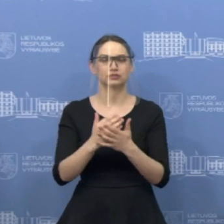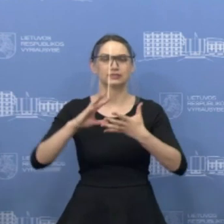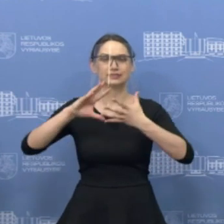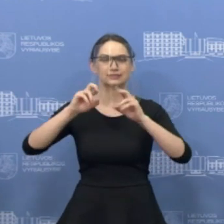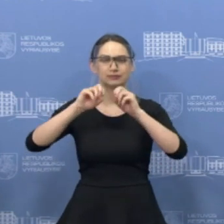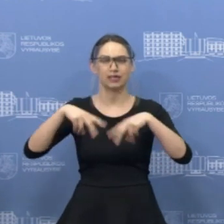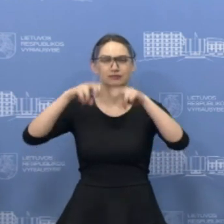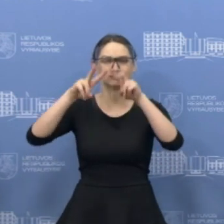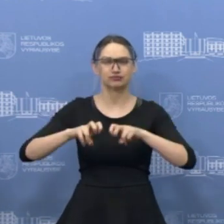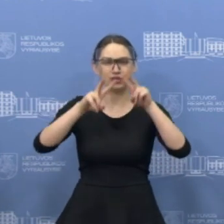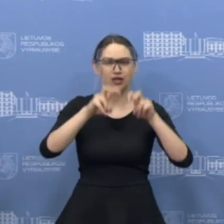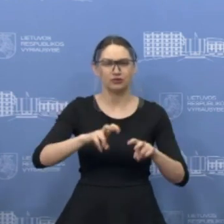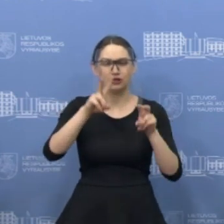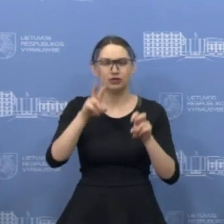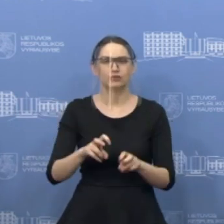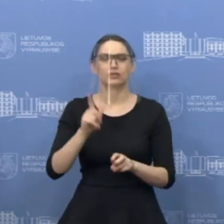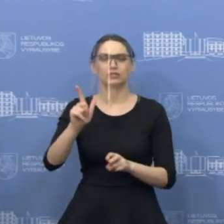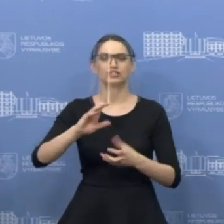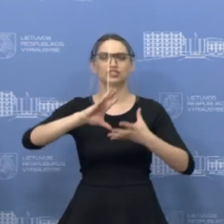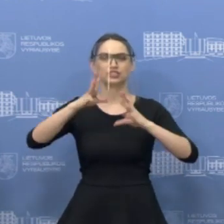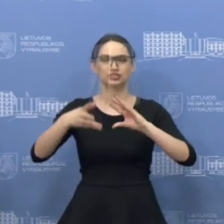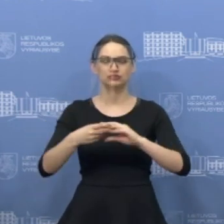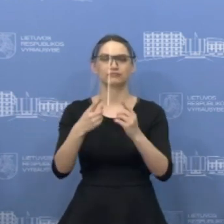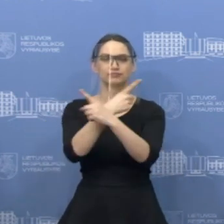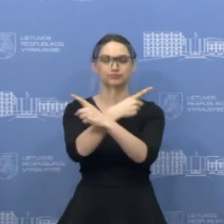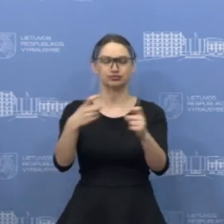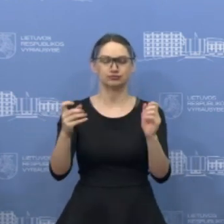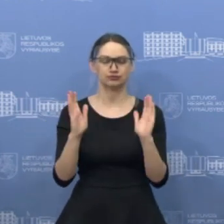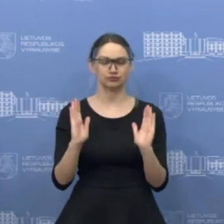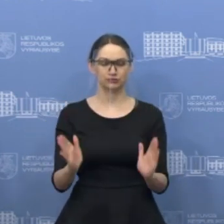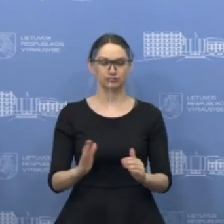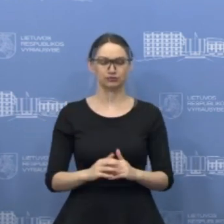apibendrintas išvadas, galėsime, žinoma, pateiksime jas visuomenį.